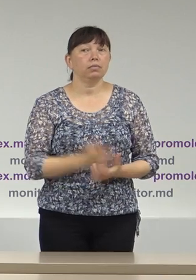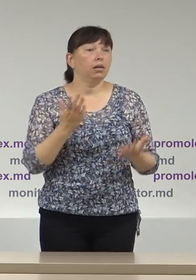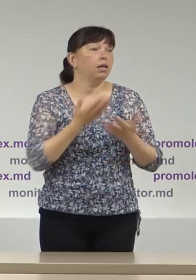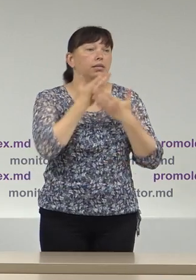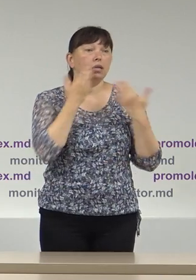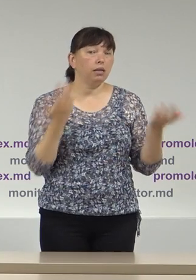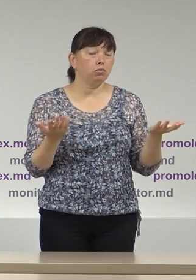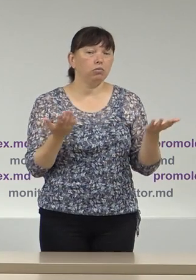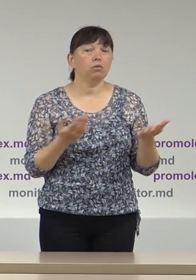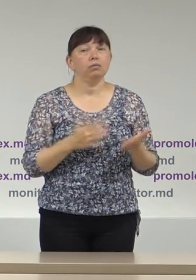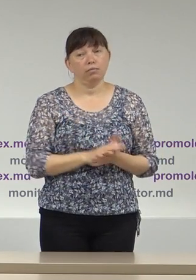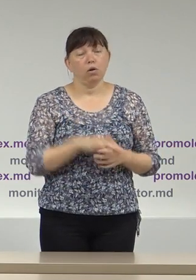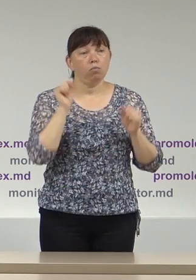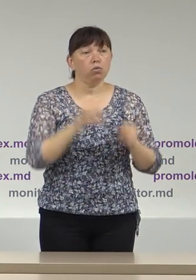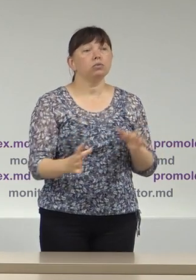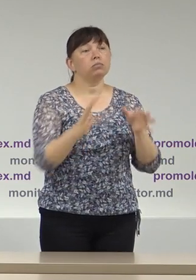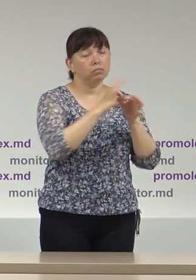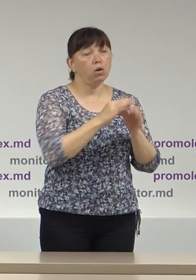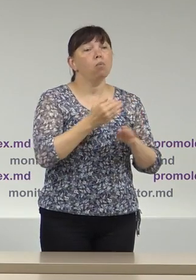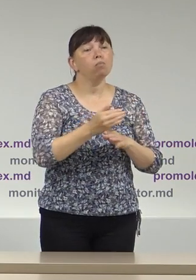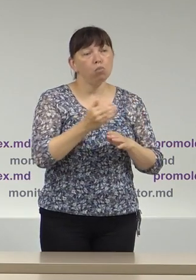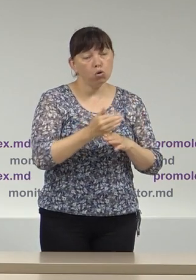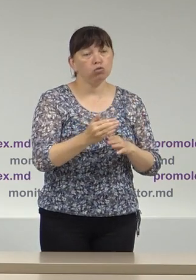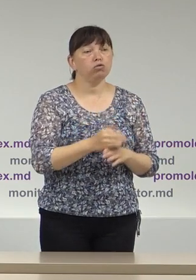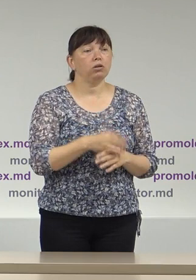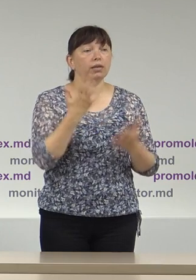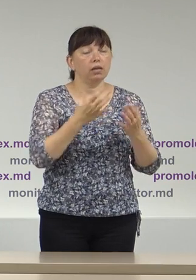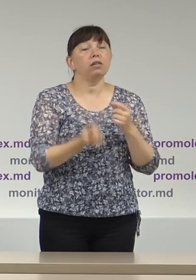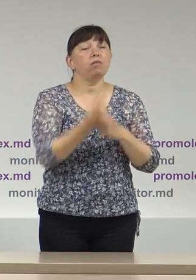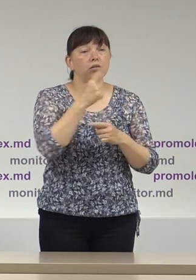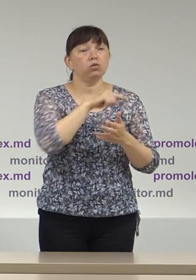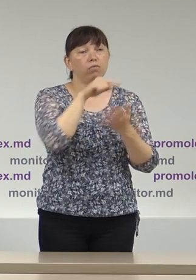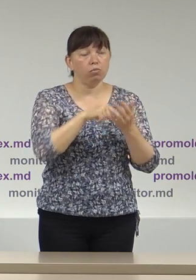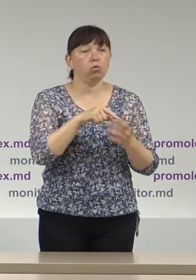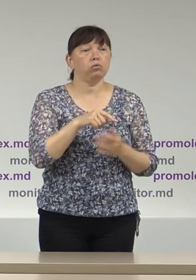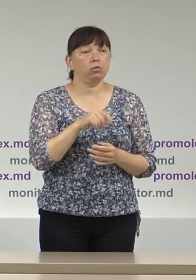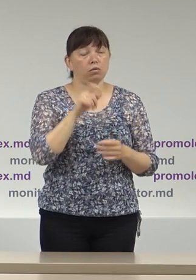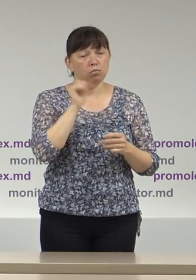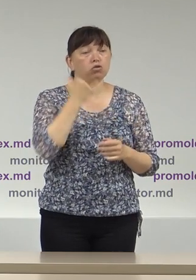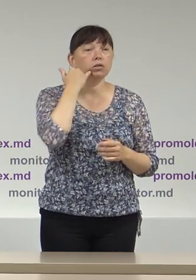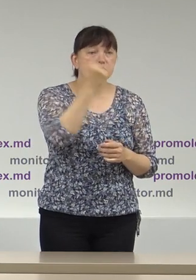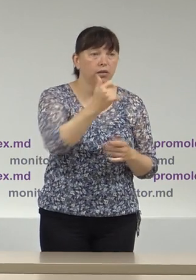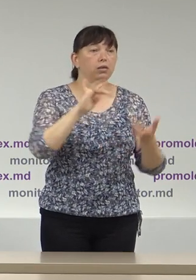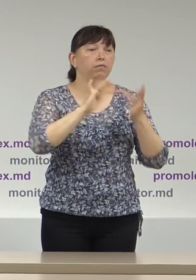ne puteți contacta ulterior cu întrebări dacă vor apărea în cadrul redacțiilor sau